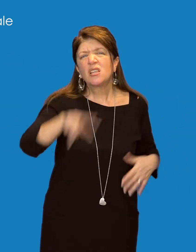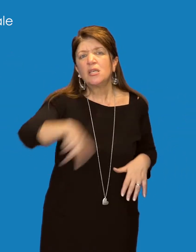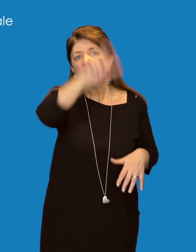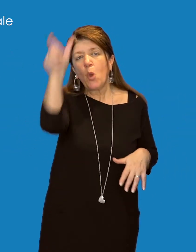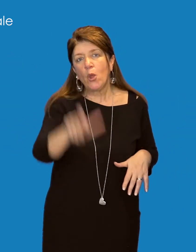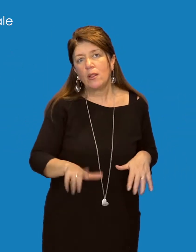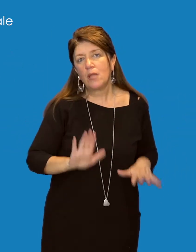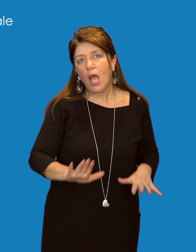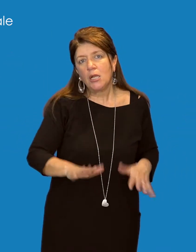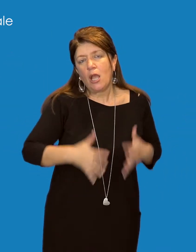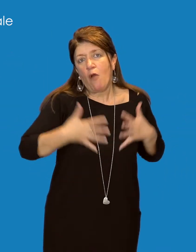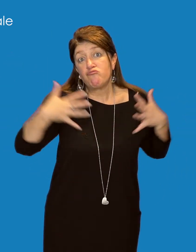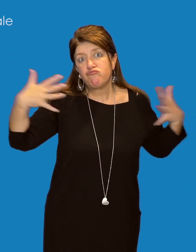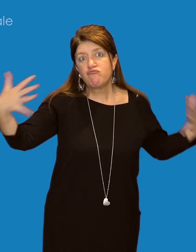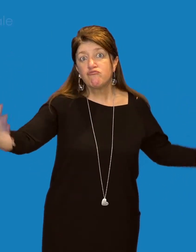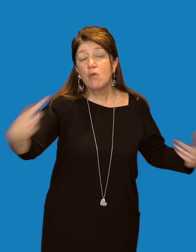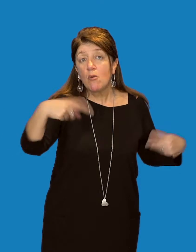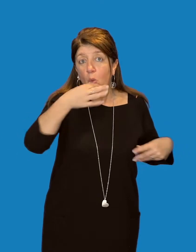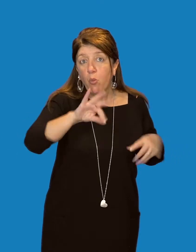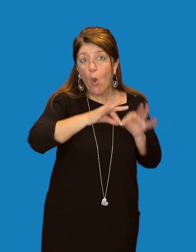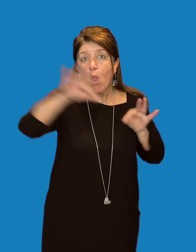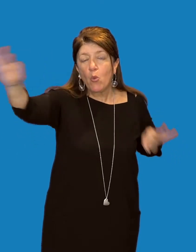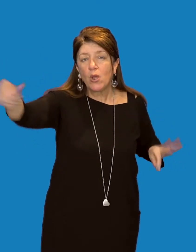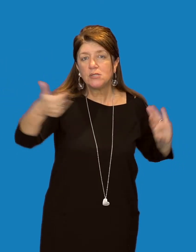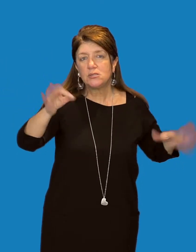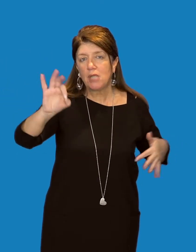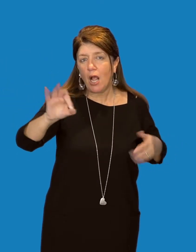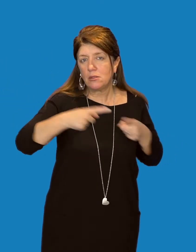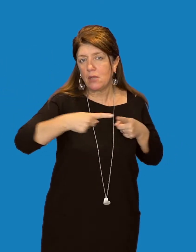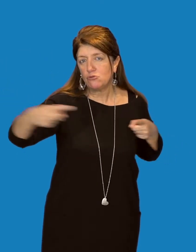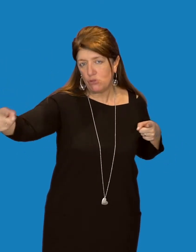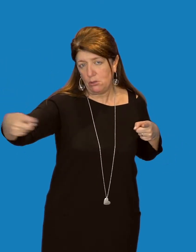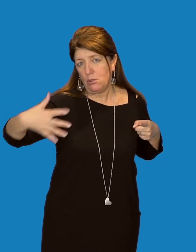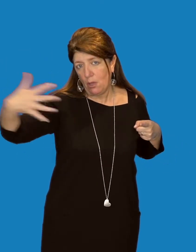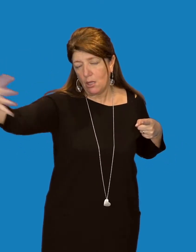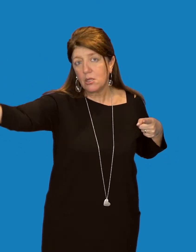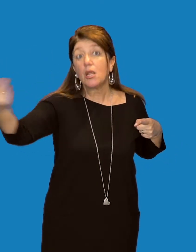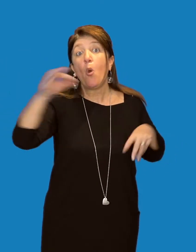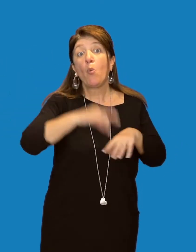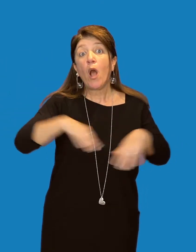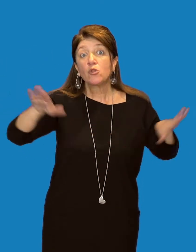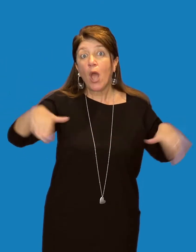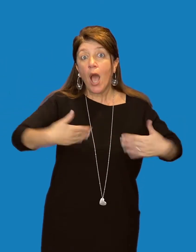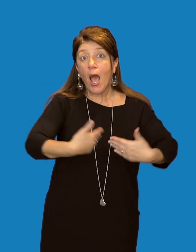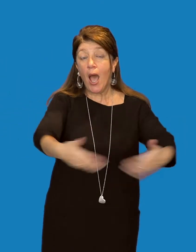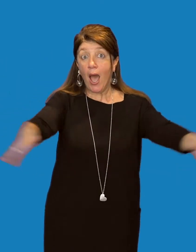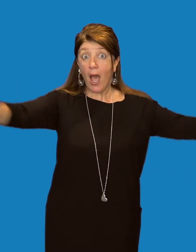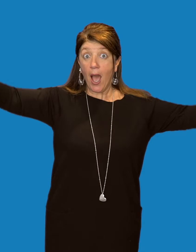nostro paese. La sua lunghezza può superare i 60 centimetri e l'apertura alare addirittura ai